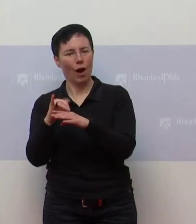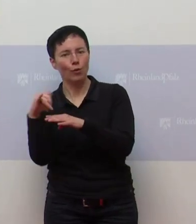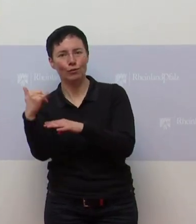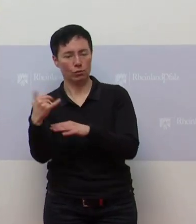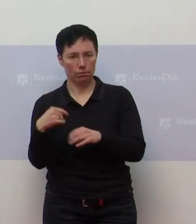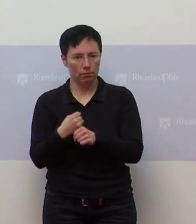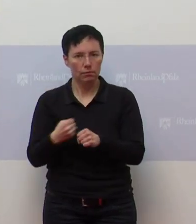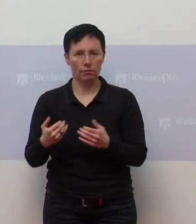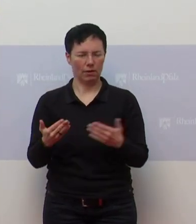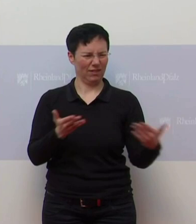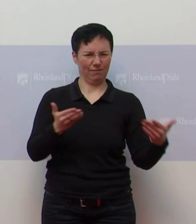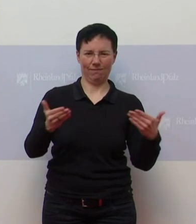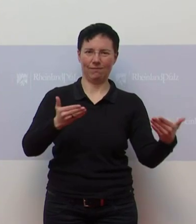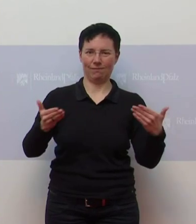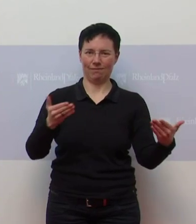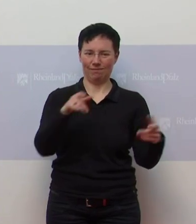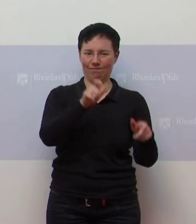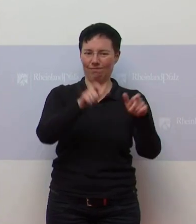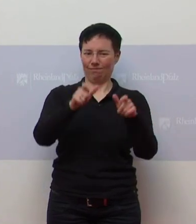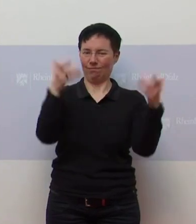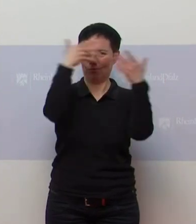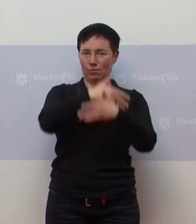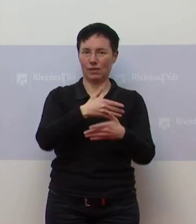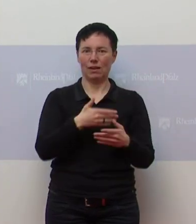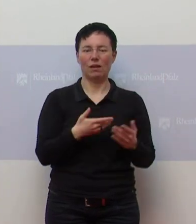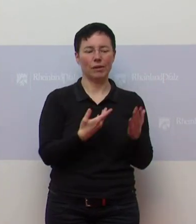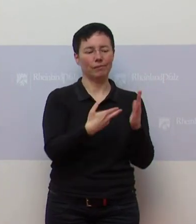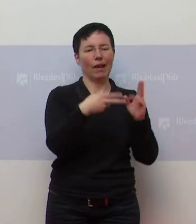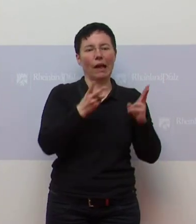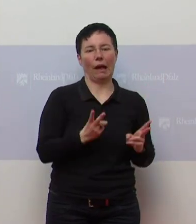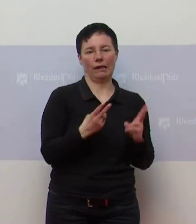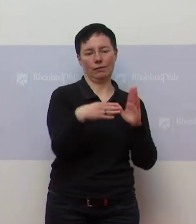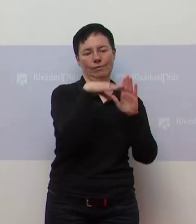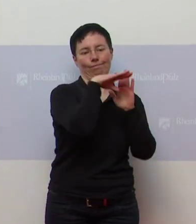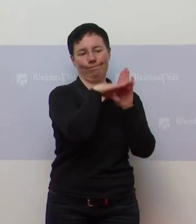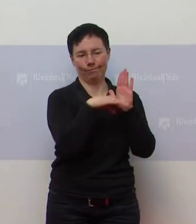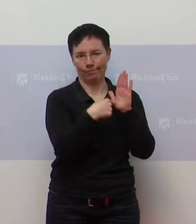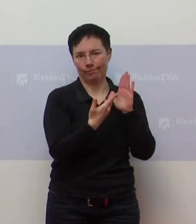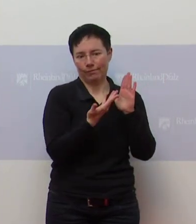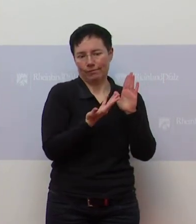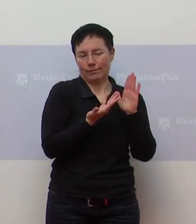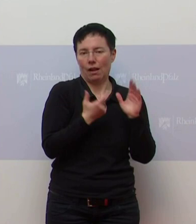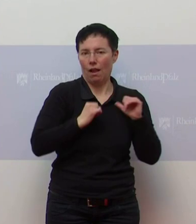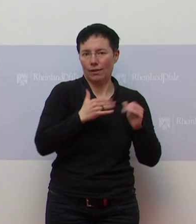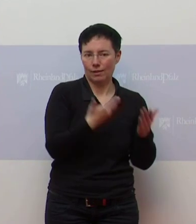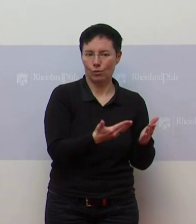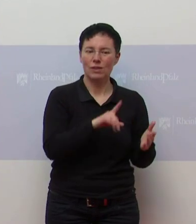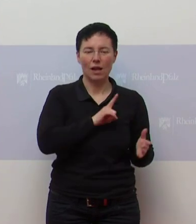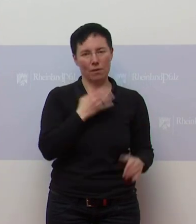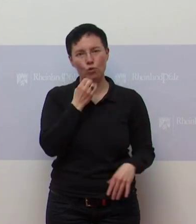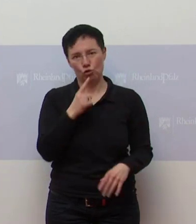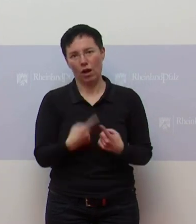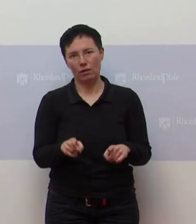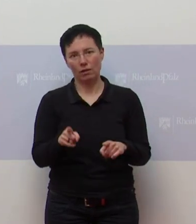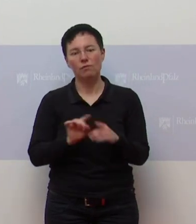ist die rechtliche Lage leider so, wie sie ist. Ich hätte mir auch sehr viel mehr gewünscht, was das Thema Reisen ins Ausland betrifft. Aber